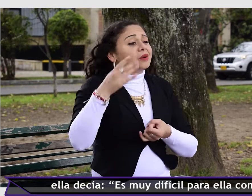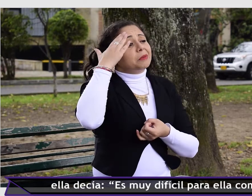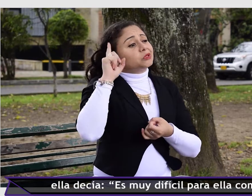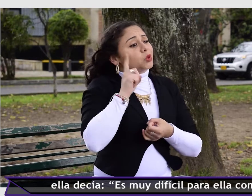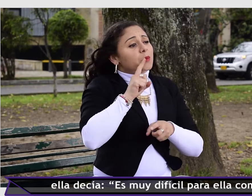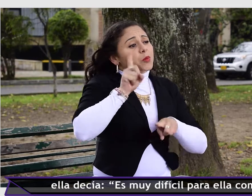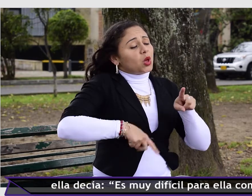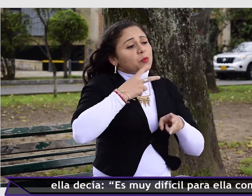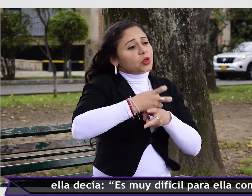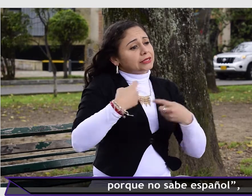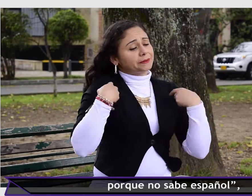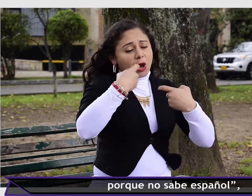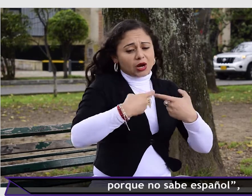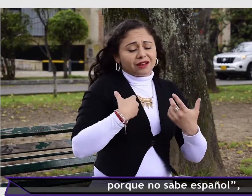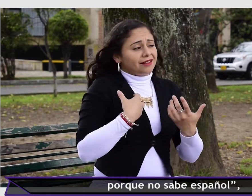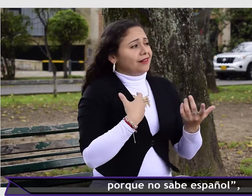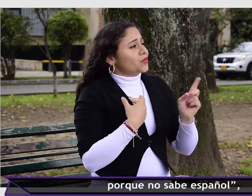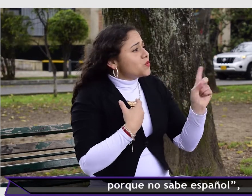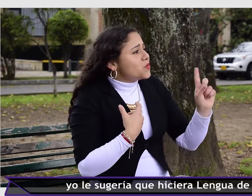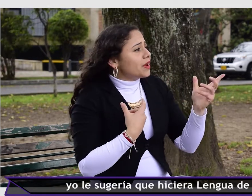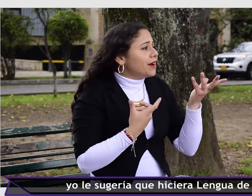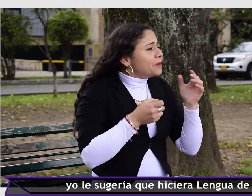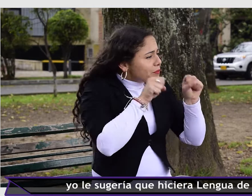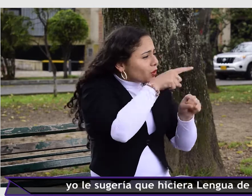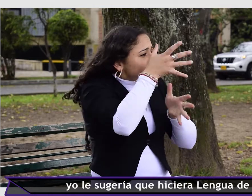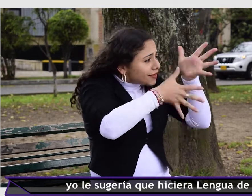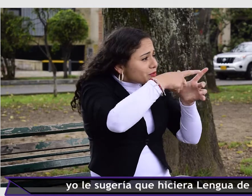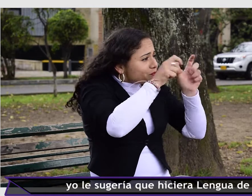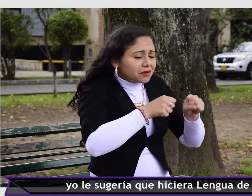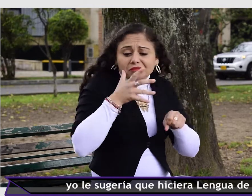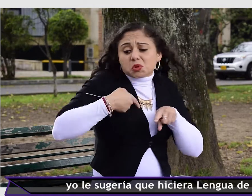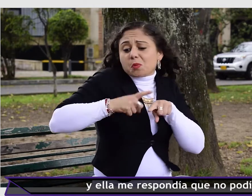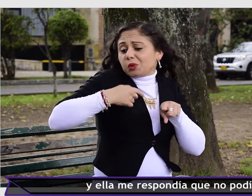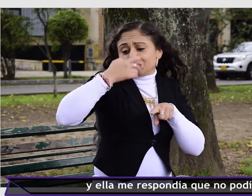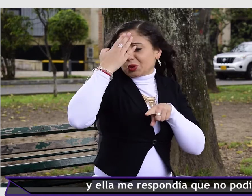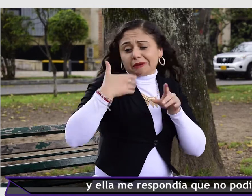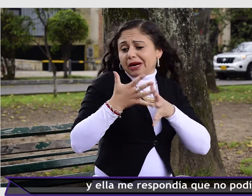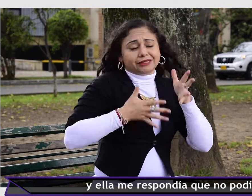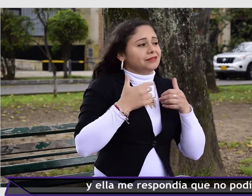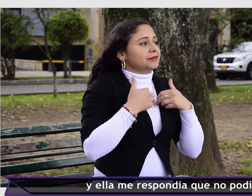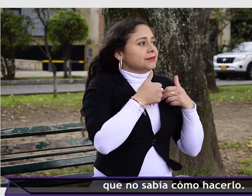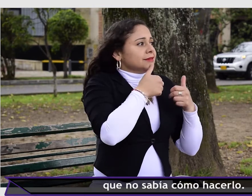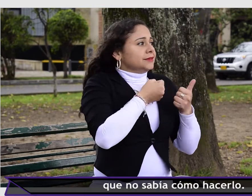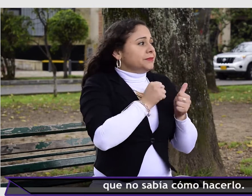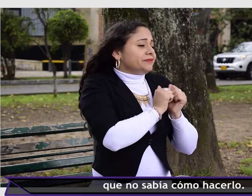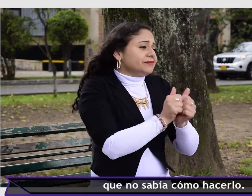difícil para ella comunicarse porque no sabe español. Yo le sugería que hiciera lengua de señas y ella me respondía que no podía, que no